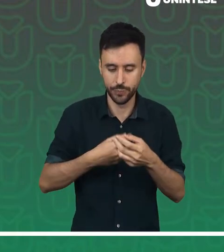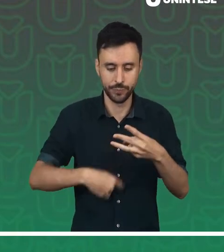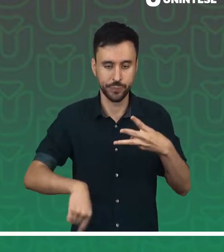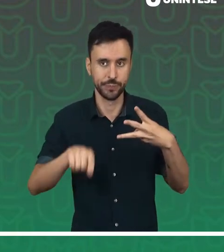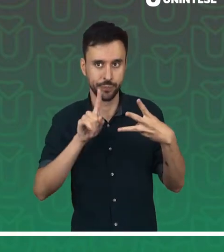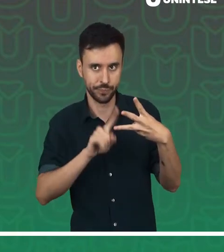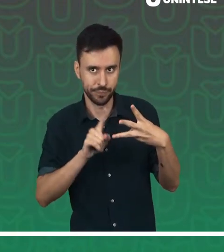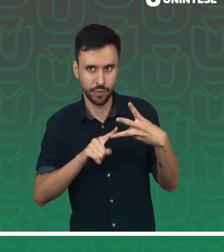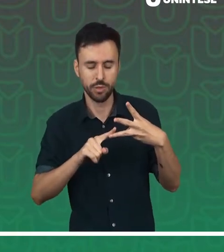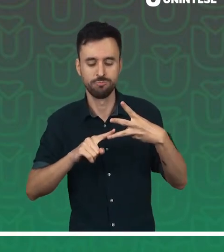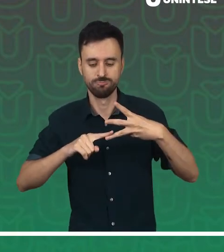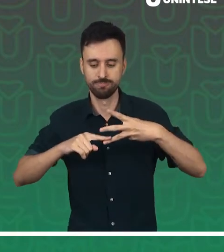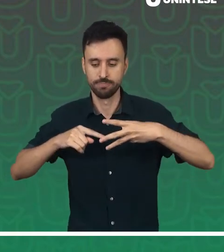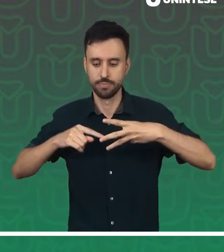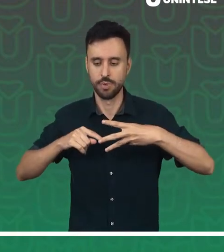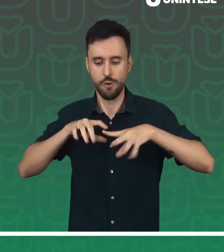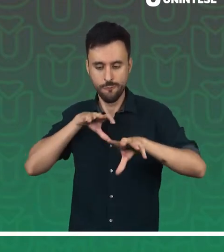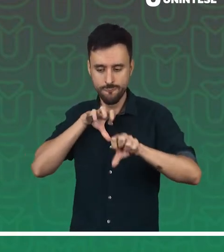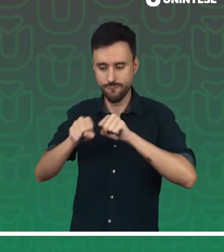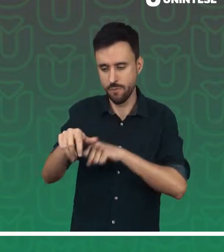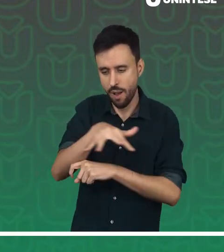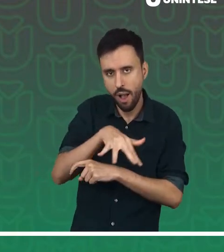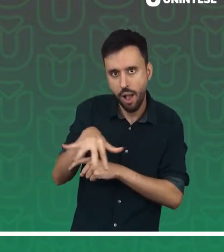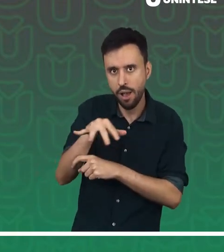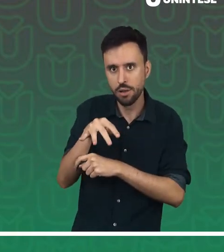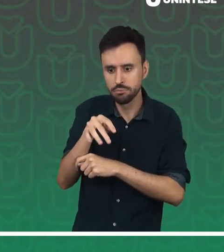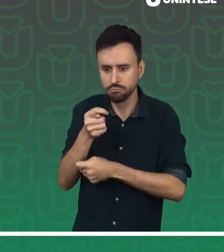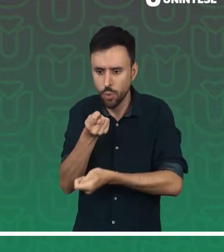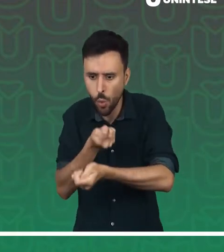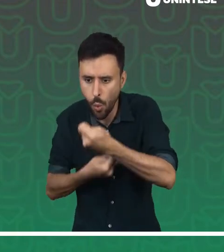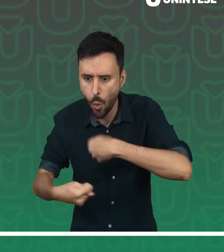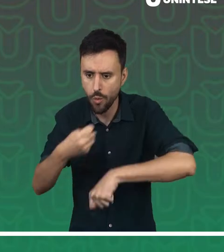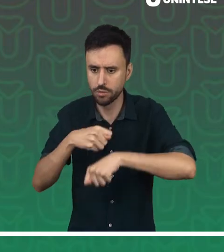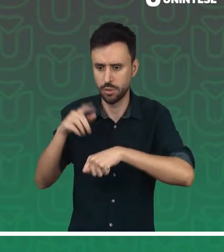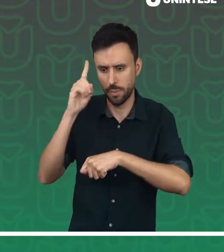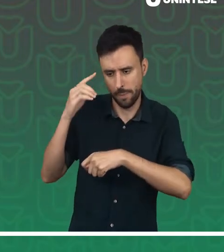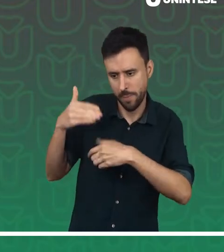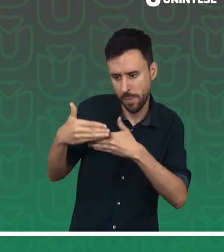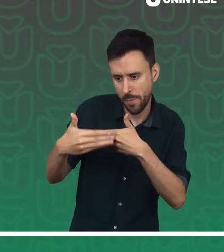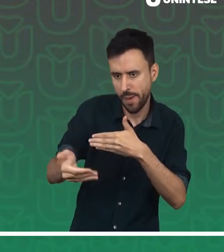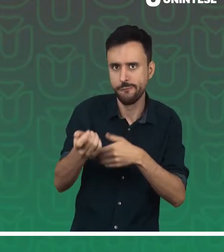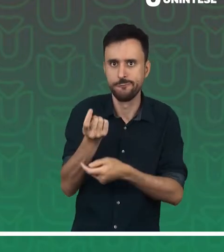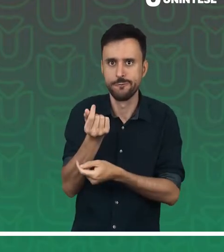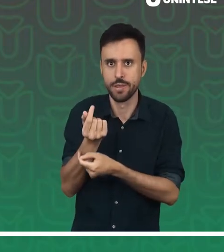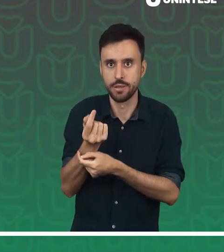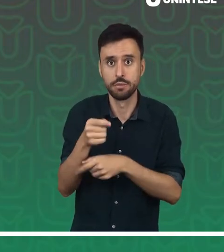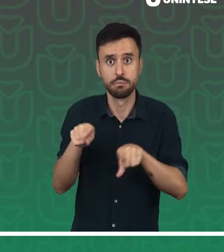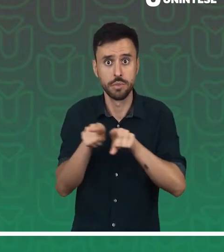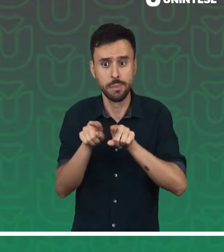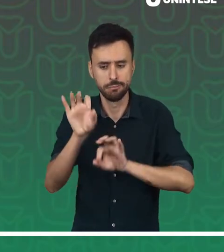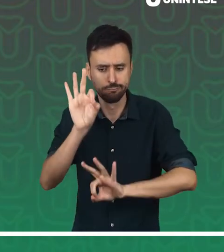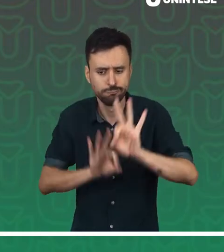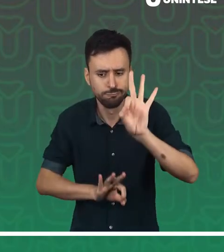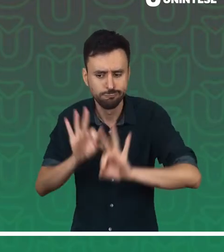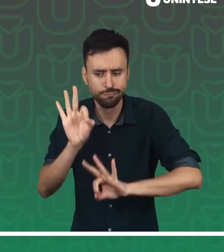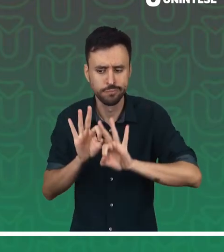Vamos qualificar profissionais para organizar e gerenciar processos e rotinas financeiras, preparar e